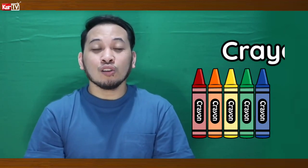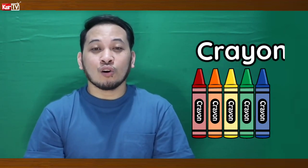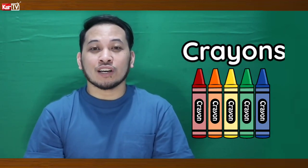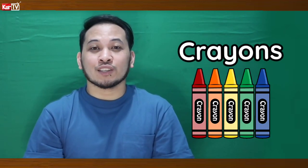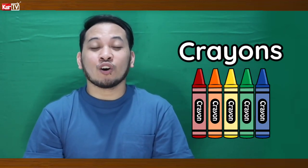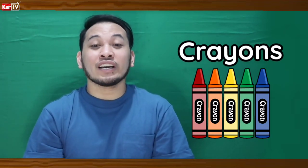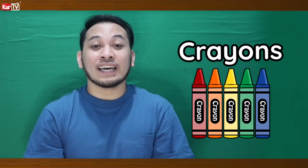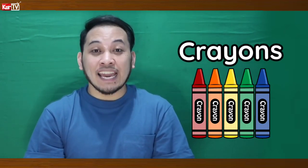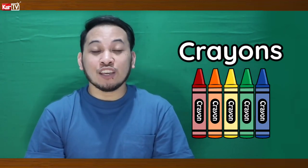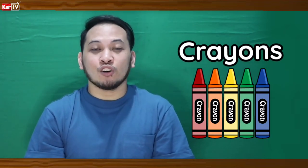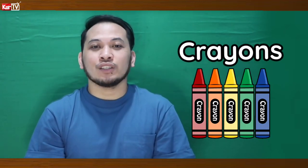Whiteboard